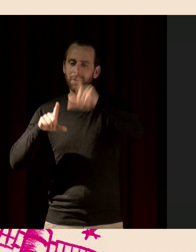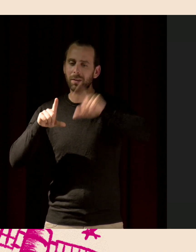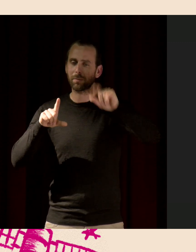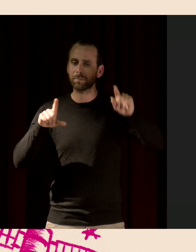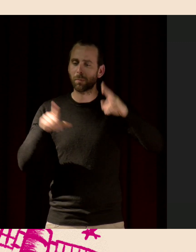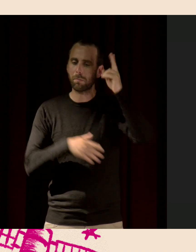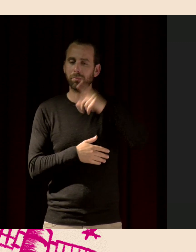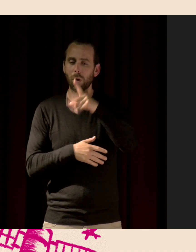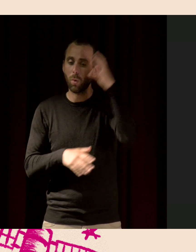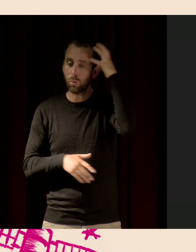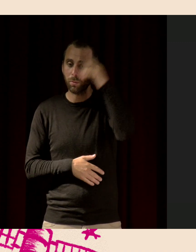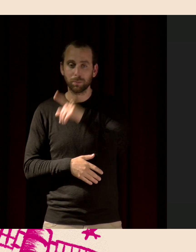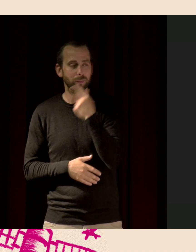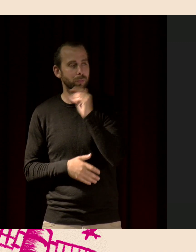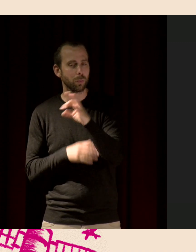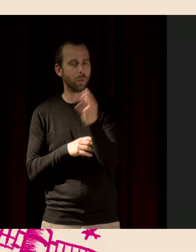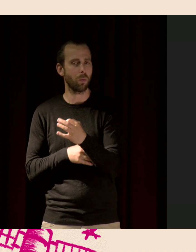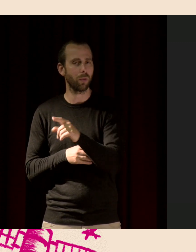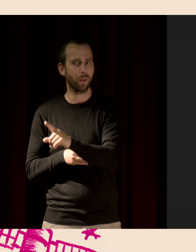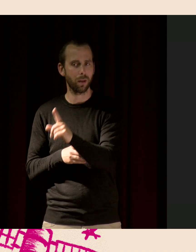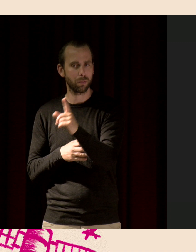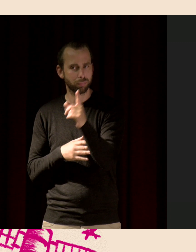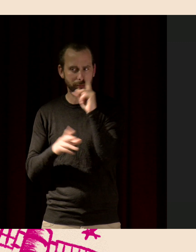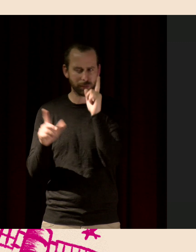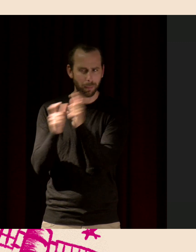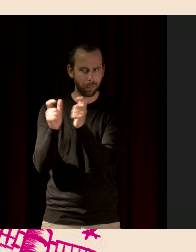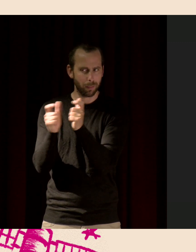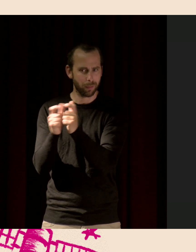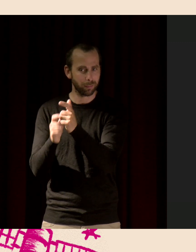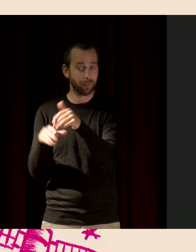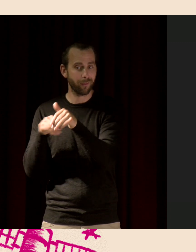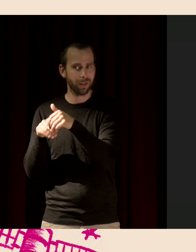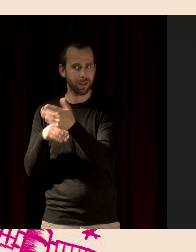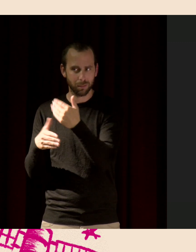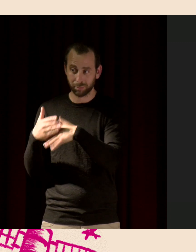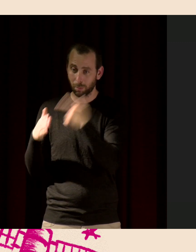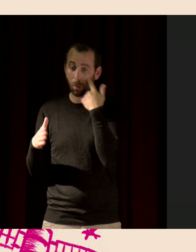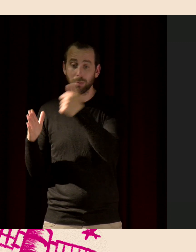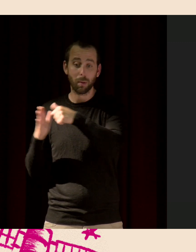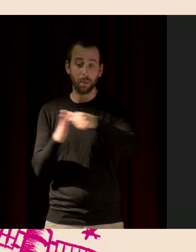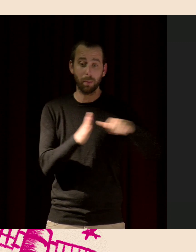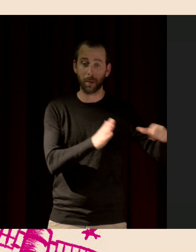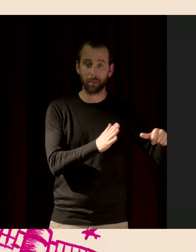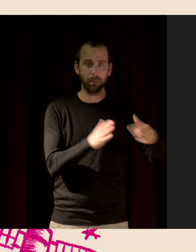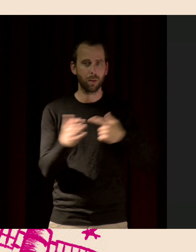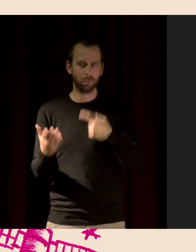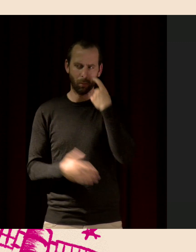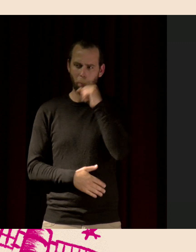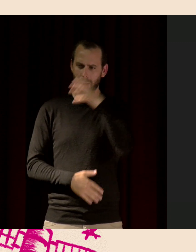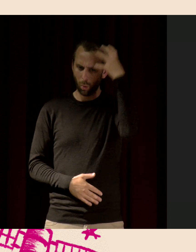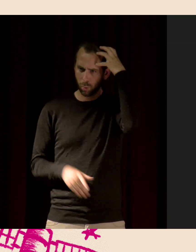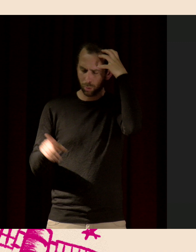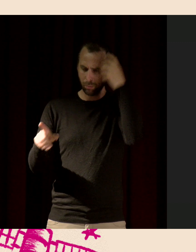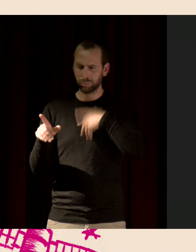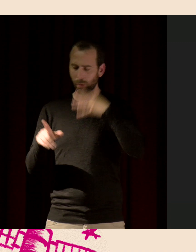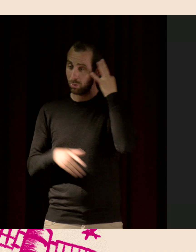C'est le pourcentage de détection dans nos fichiers par mois. Et vous voyez qu'on a beaucoup de sons en août, et puis évidemment,